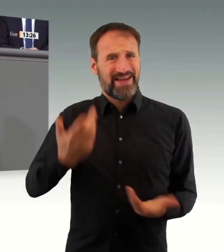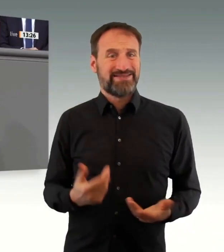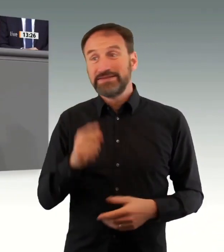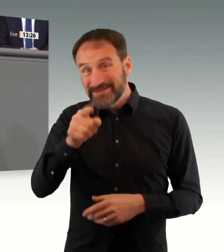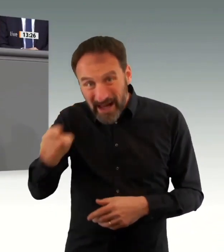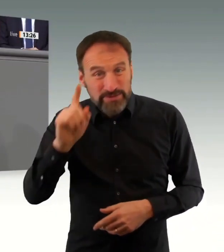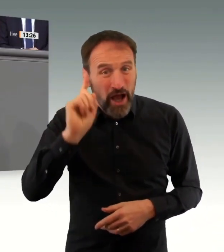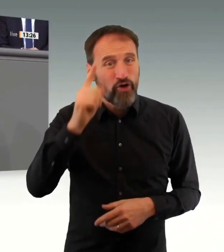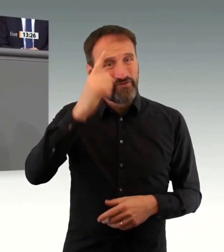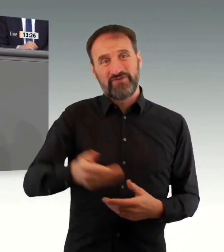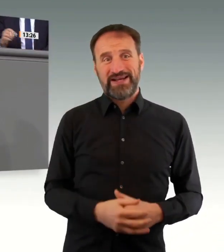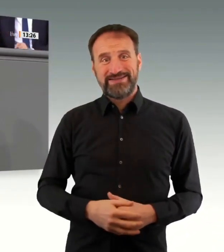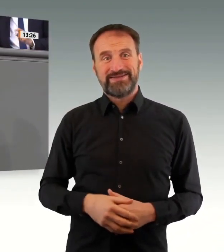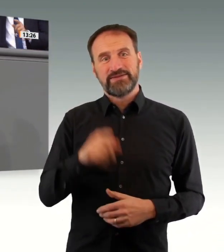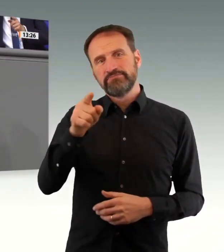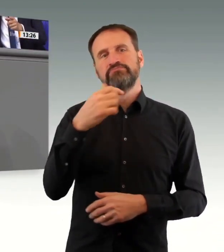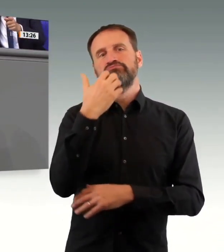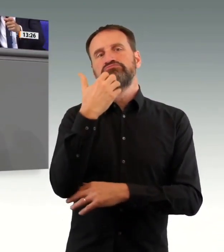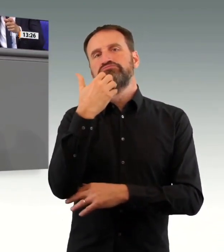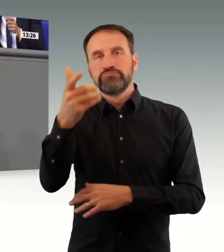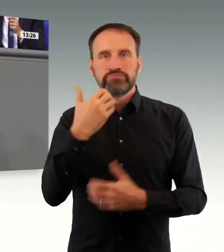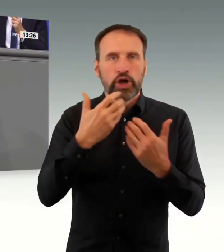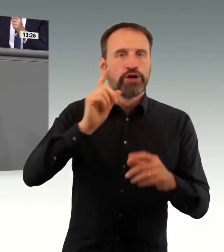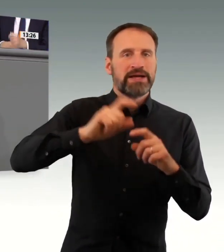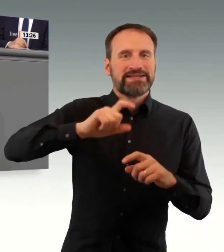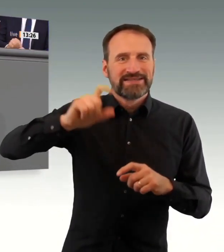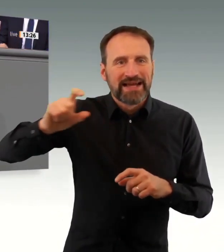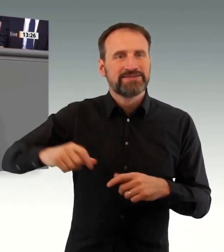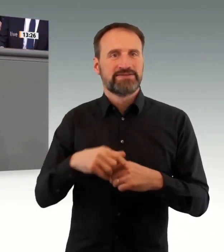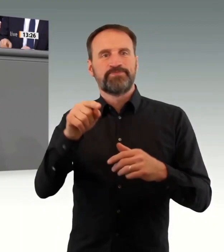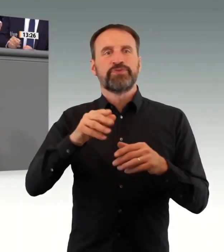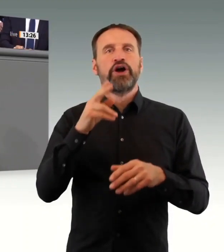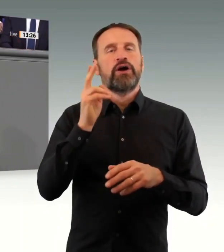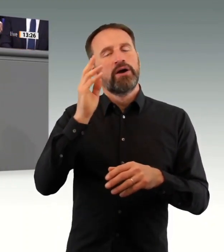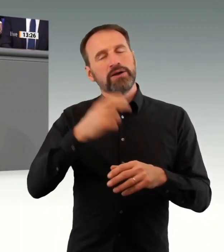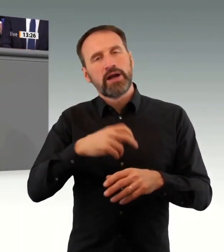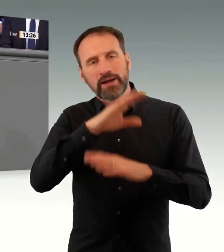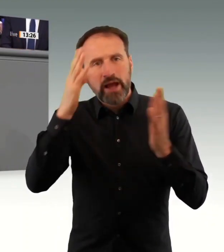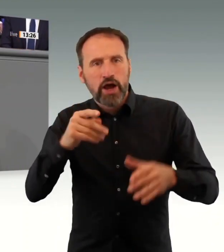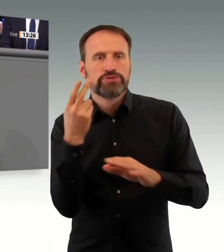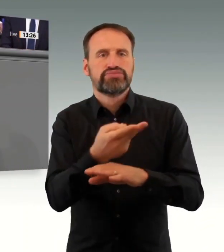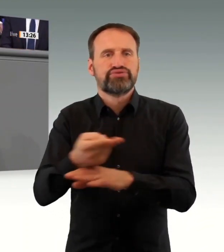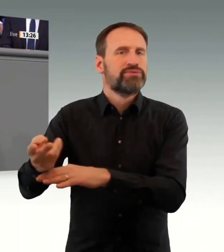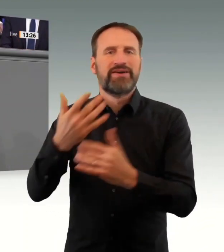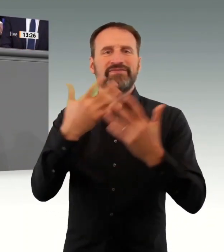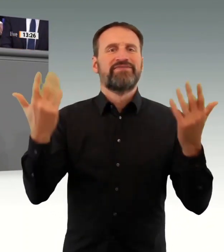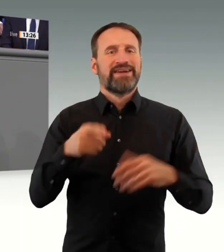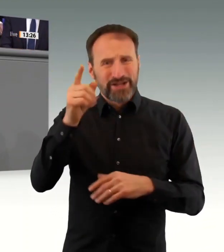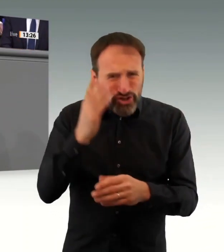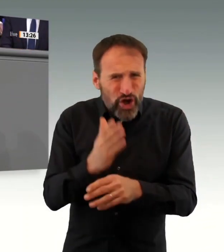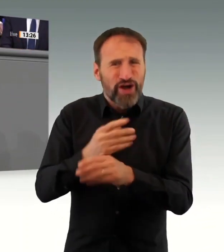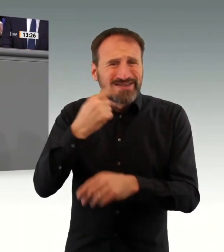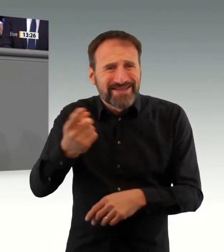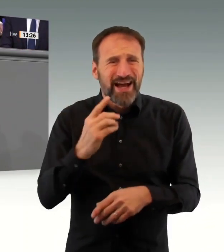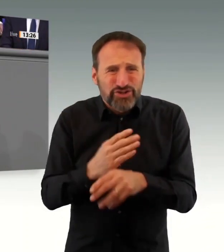Strecke stehen. Fitnessstühles können weiter offen bleiben. Schwimmhallen bleiben weiter geöffnet. Versammlungen bleiben weiter möglich. Reisen können nicht